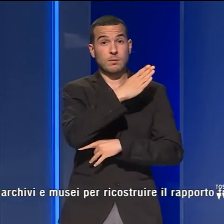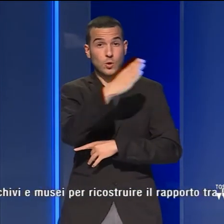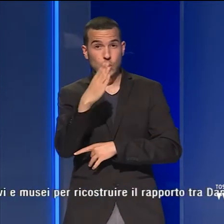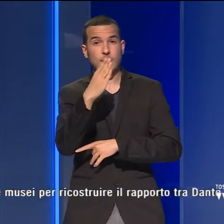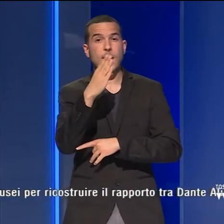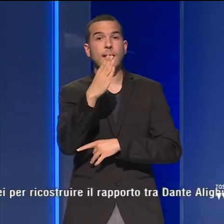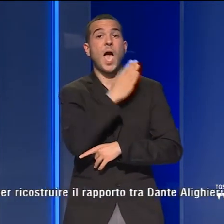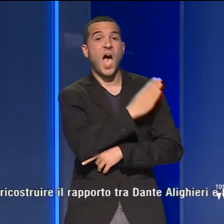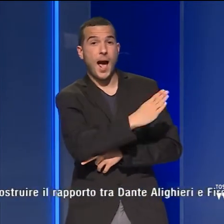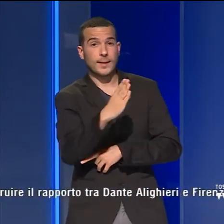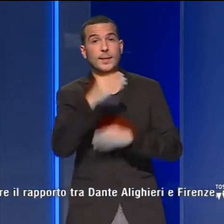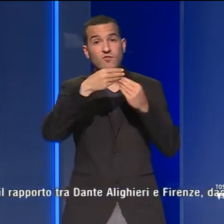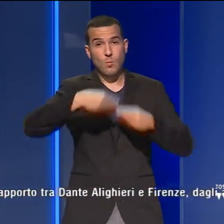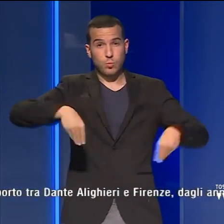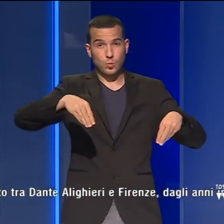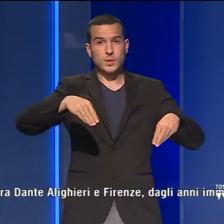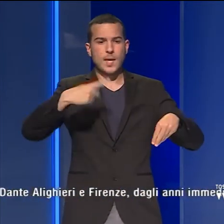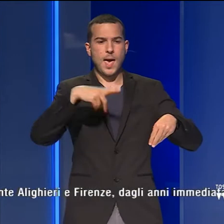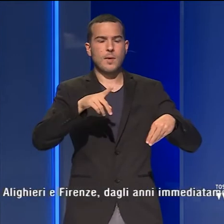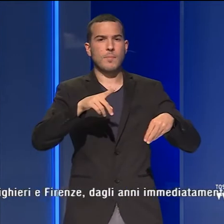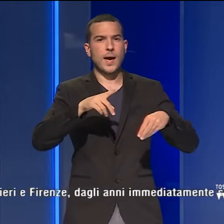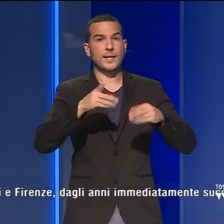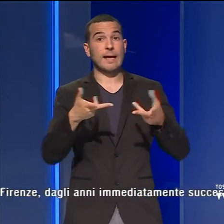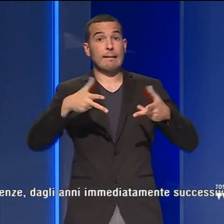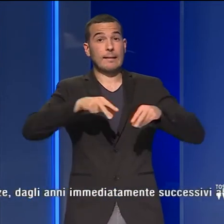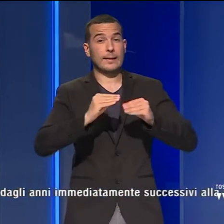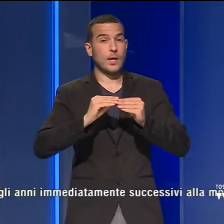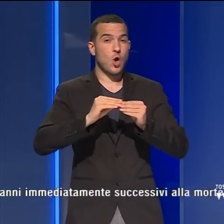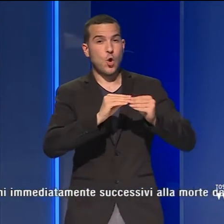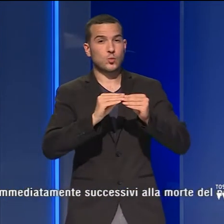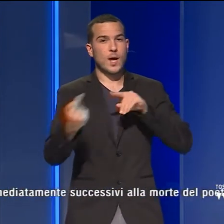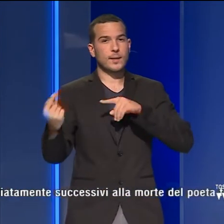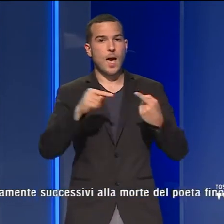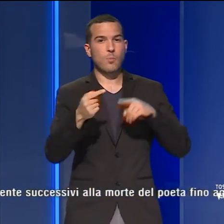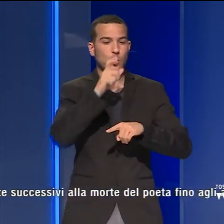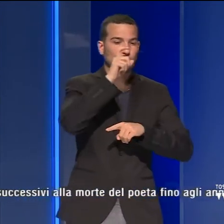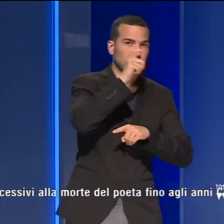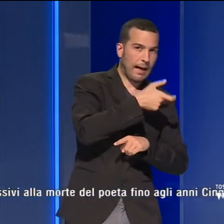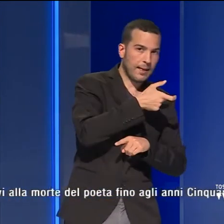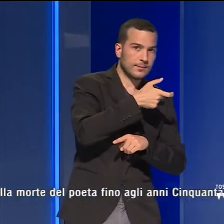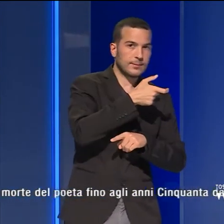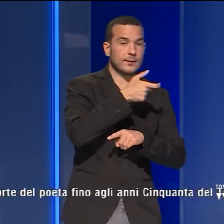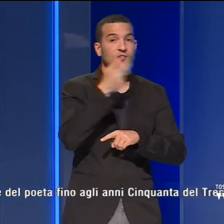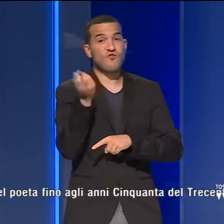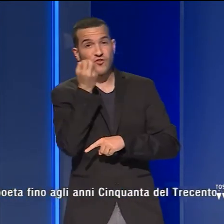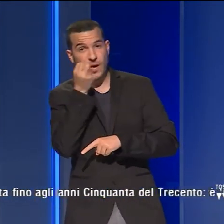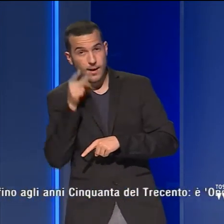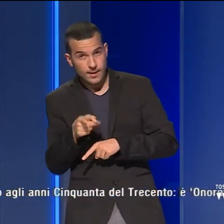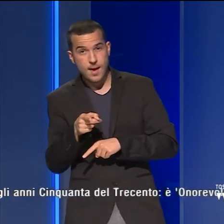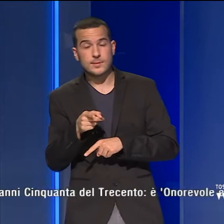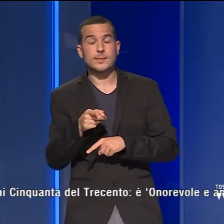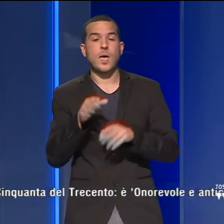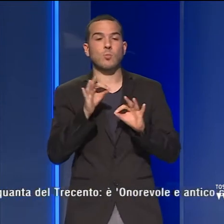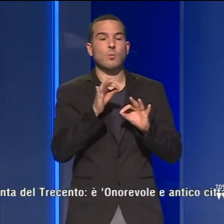musei per ricostruire il rapporto tra Dante Alighieri e Firenze, dagli anni subito